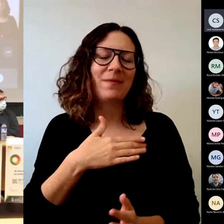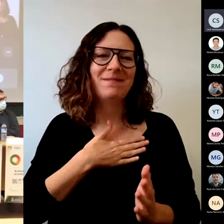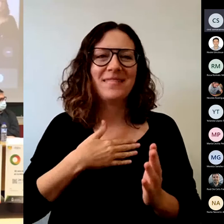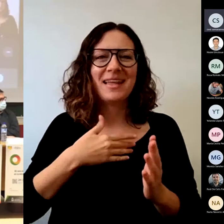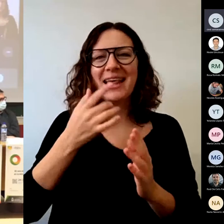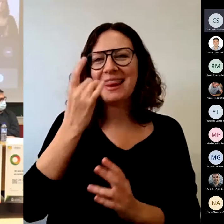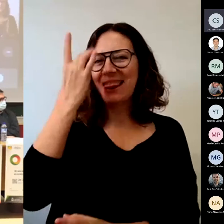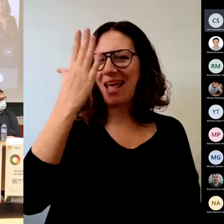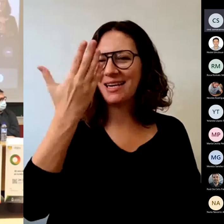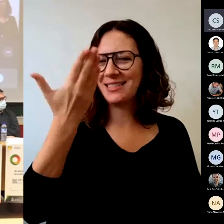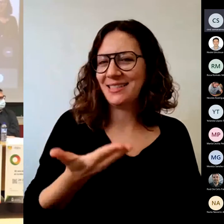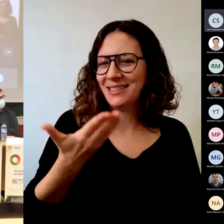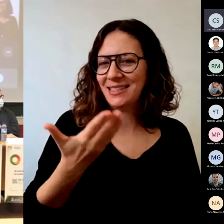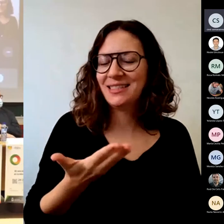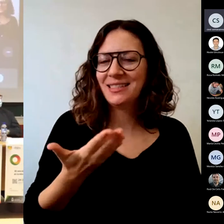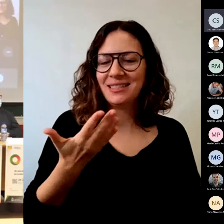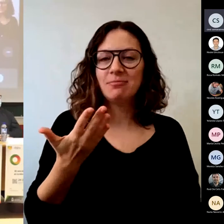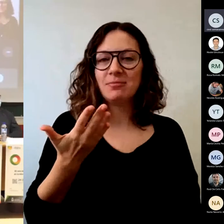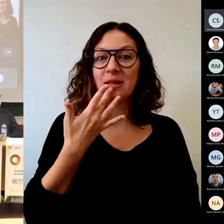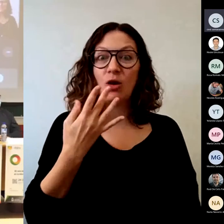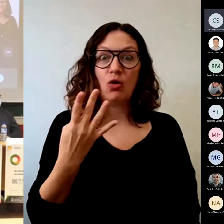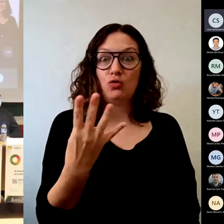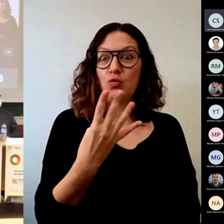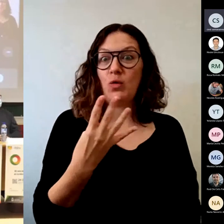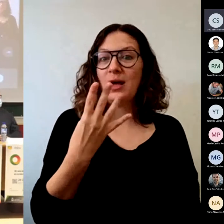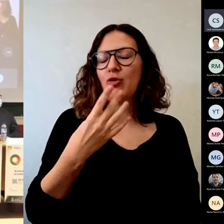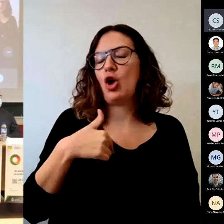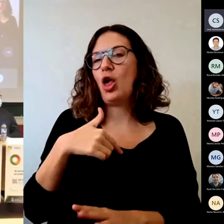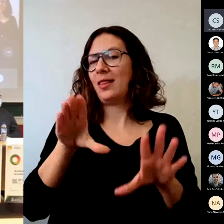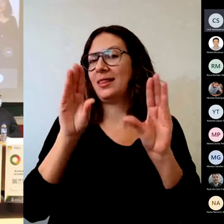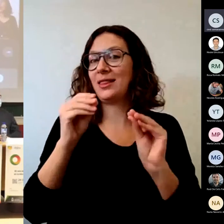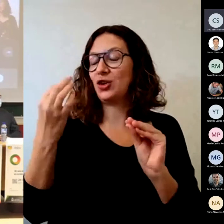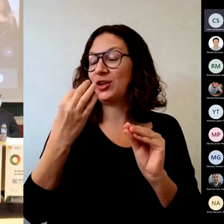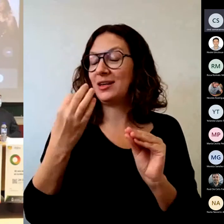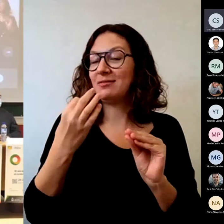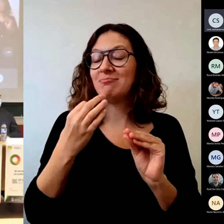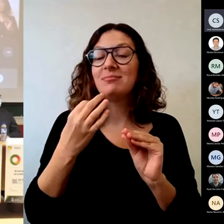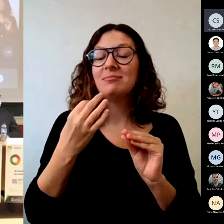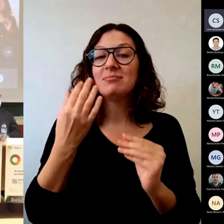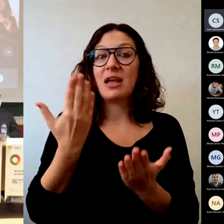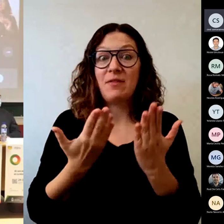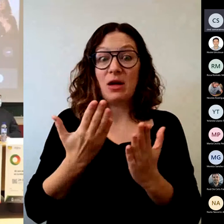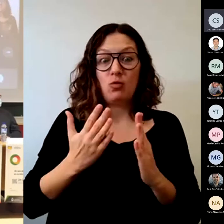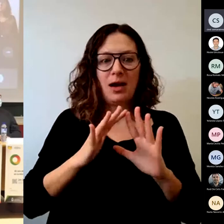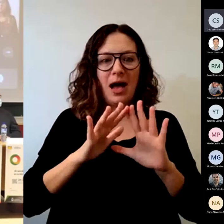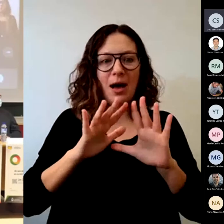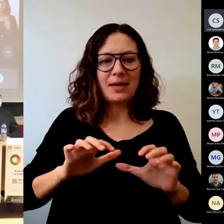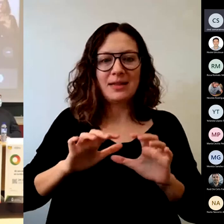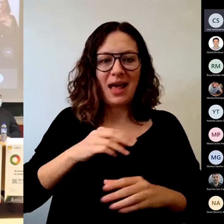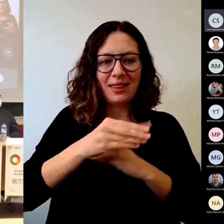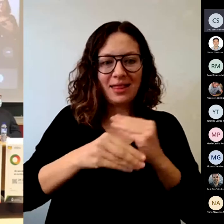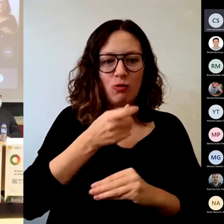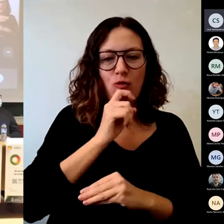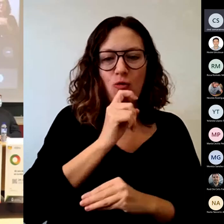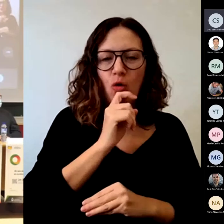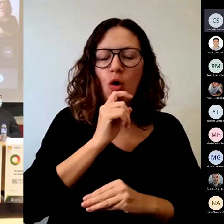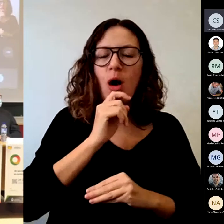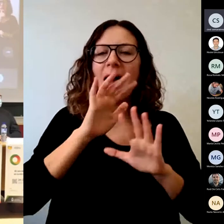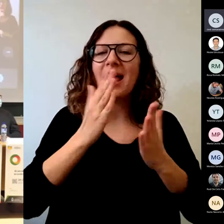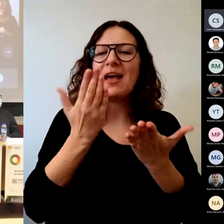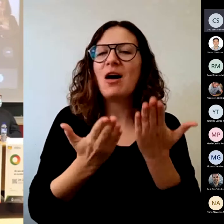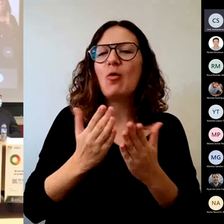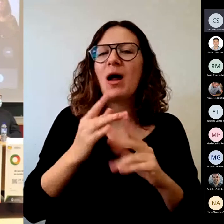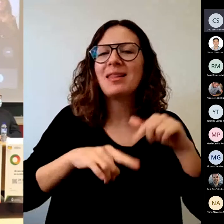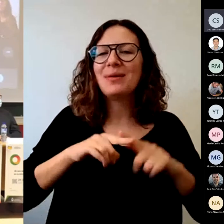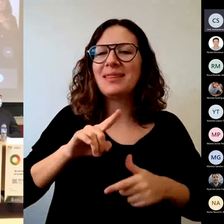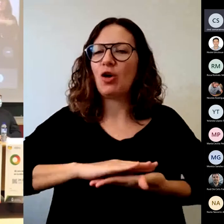básicamente, de todo se puede ir a extraer que el aprender a evaluar y aprender a evaluar por competencia o a su acuerda lo que enseñamos,